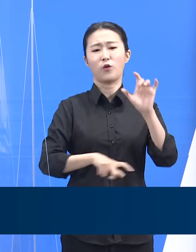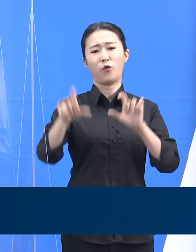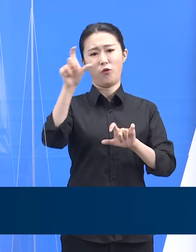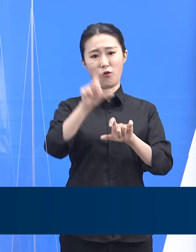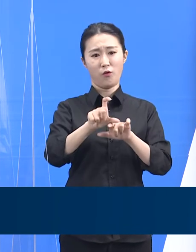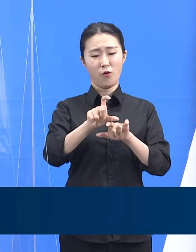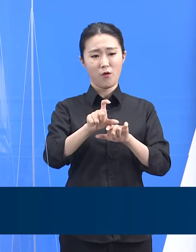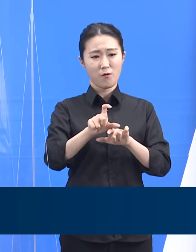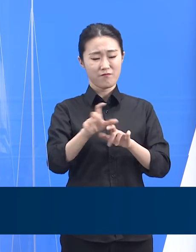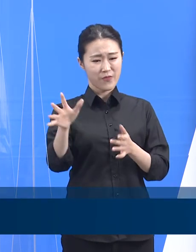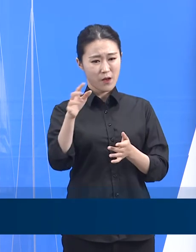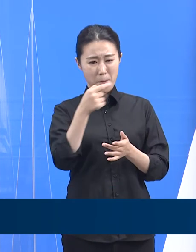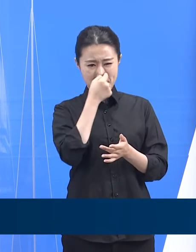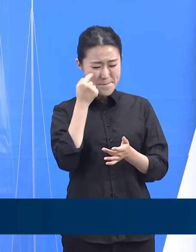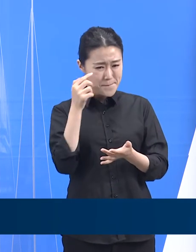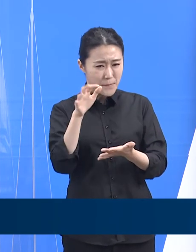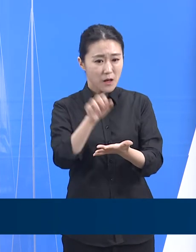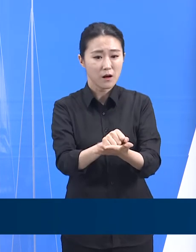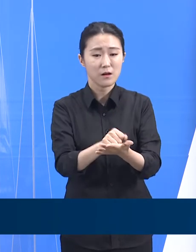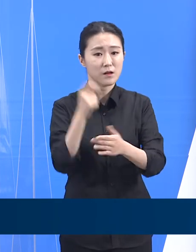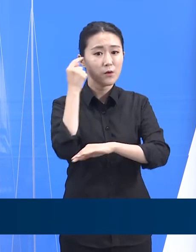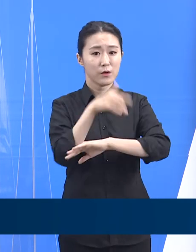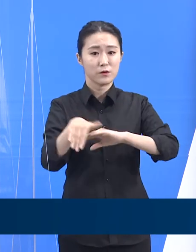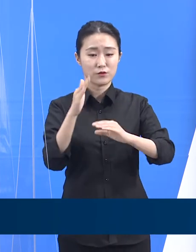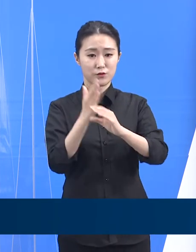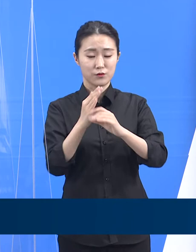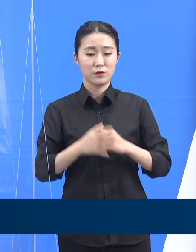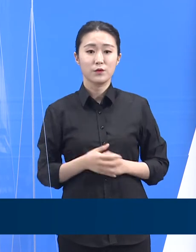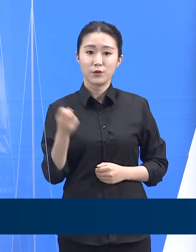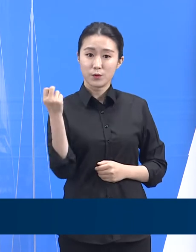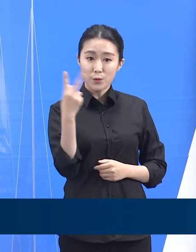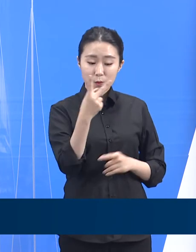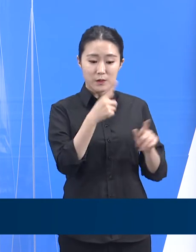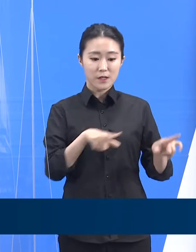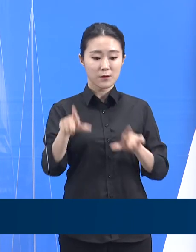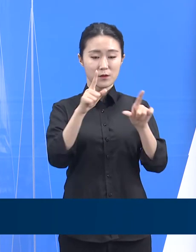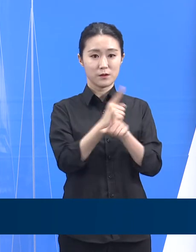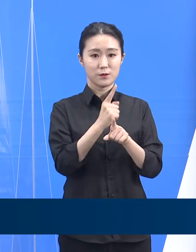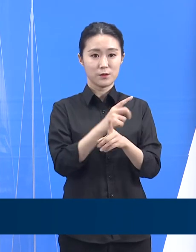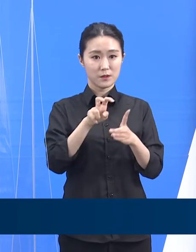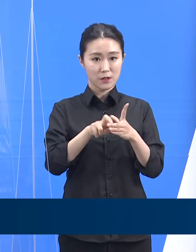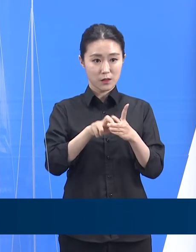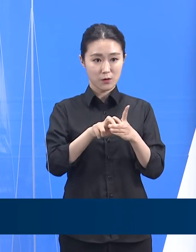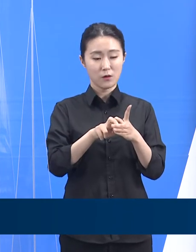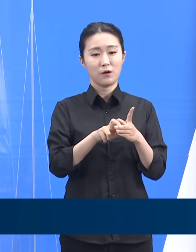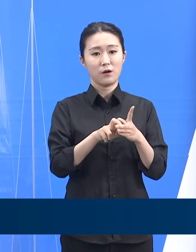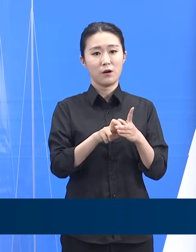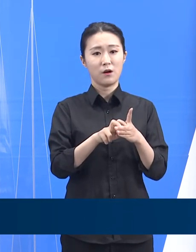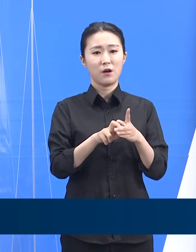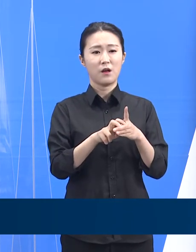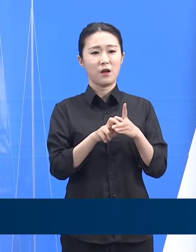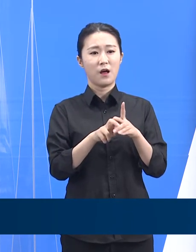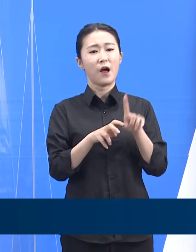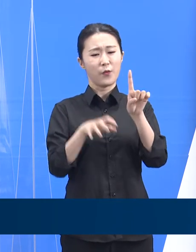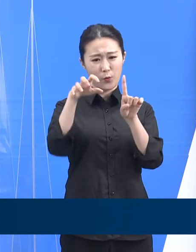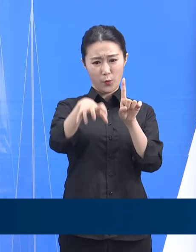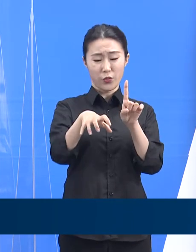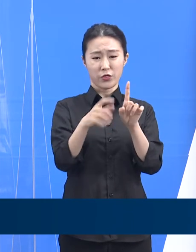예정입니다. 또한 확진자 증가에 대비하여 생활치료센터 1개소, 주가개소를 준비하고 있습니다.